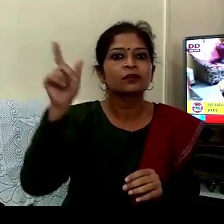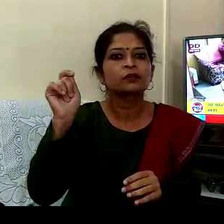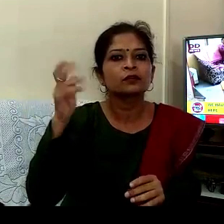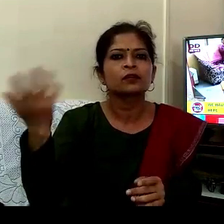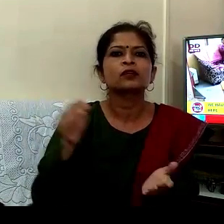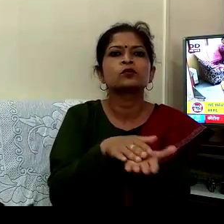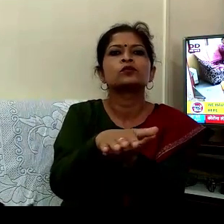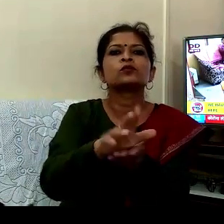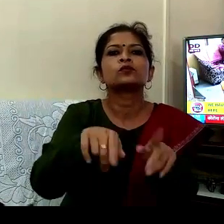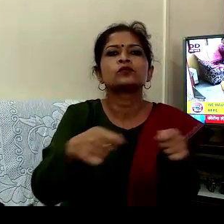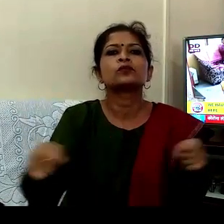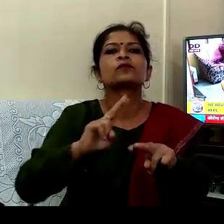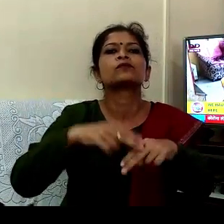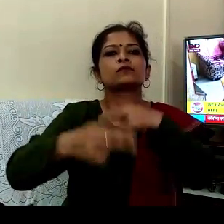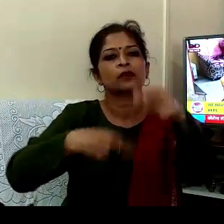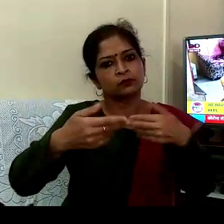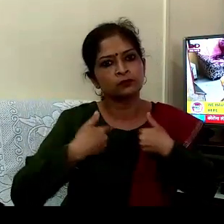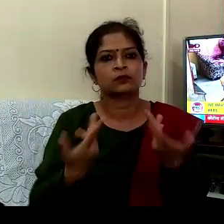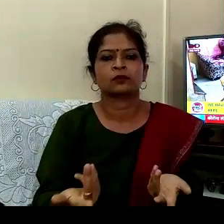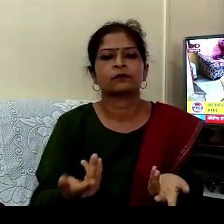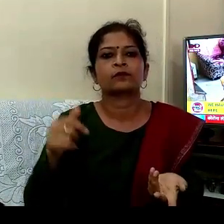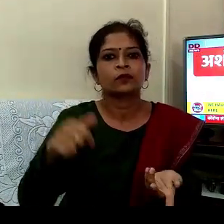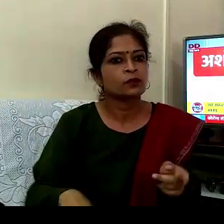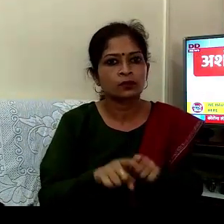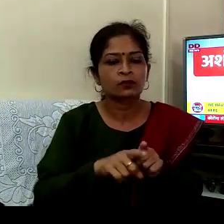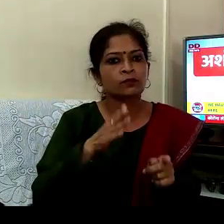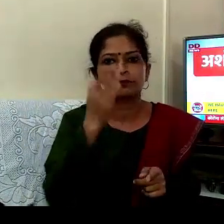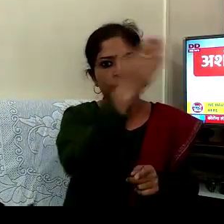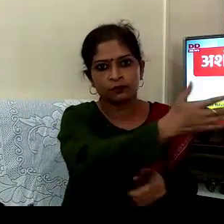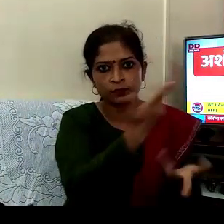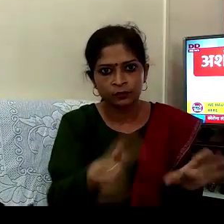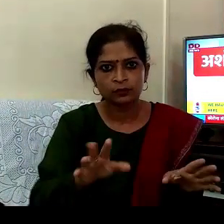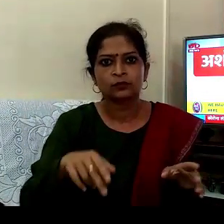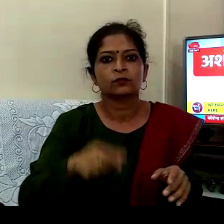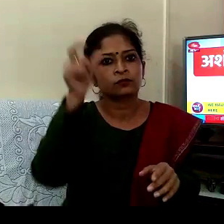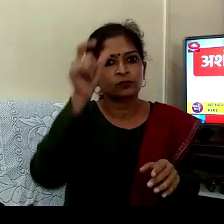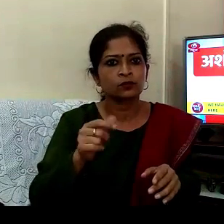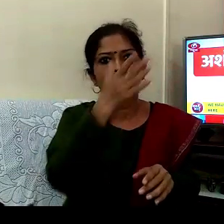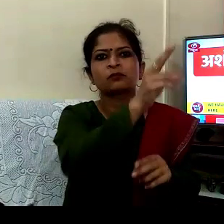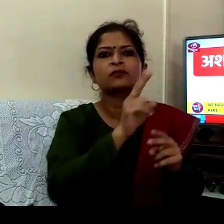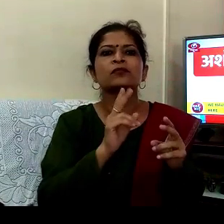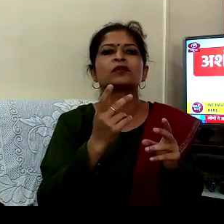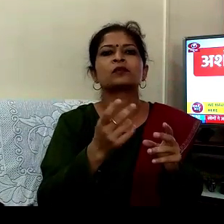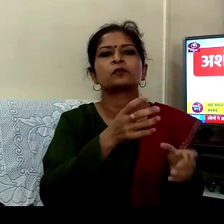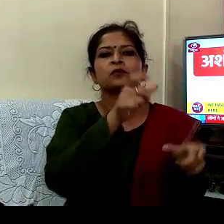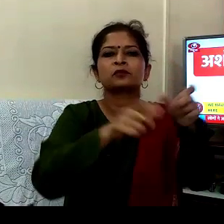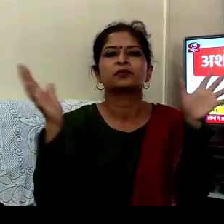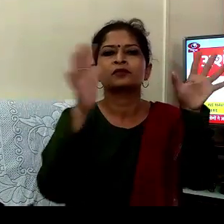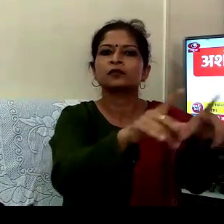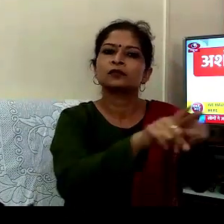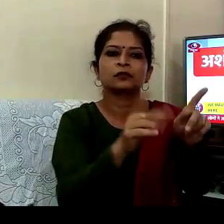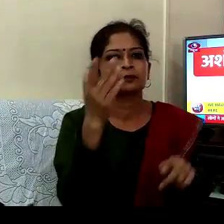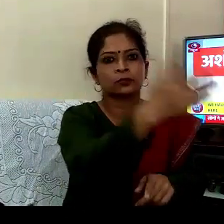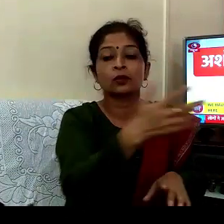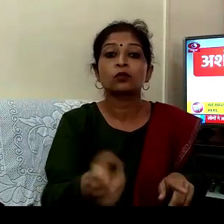کام کتے کہ ٹرکی ہے مینیفیکٹرنگ کا تو وہاں گئے تھے اٹھلی پہ جب یہ واپس آئے تو ہمارا